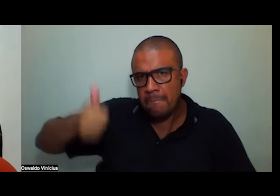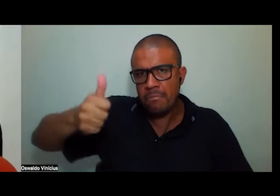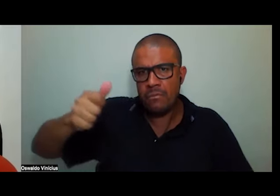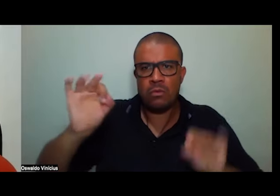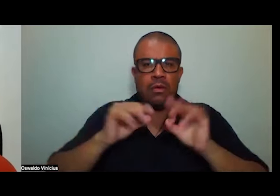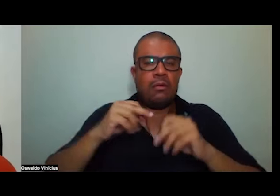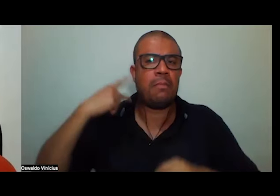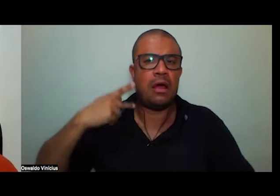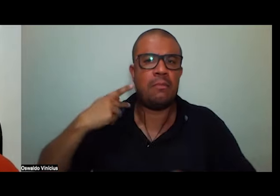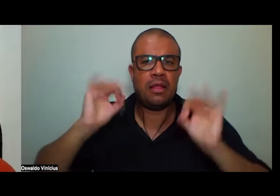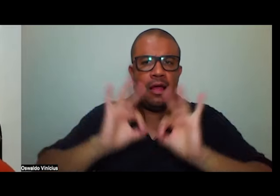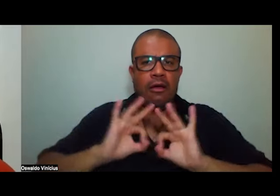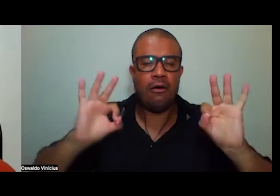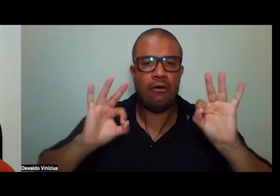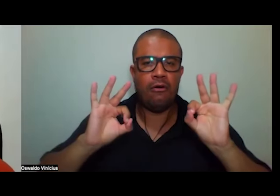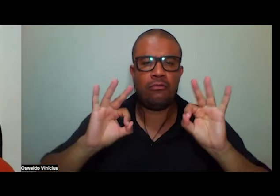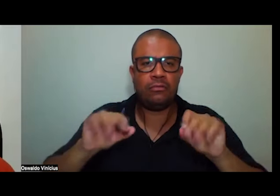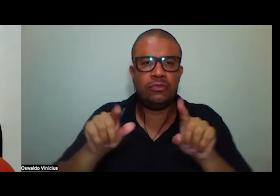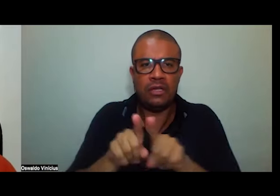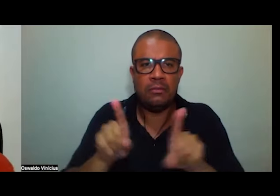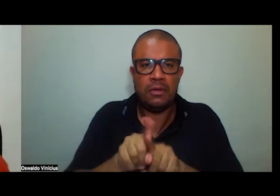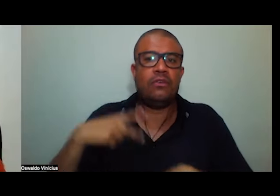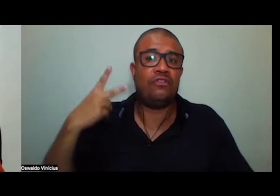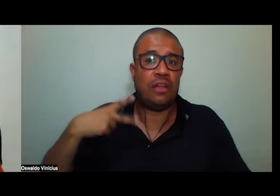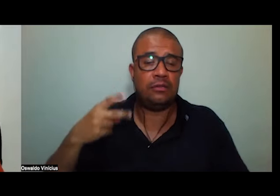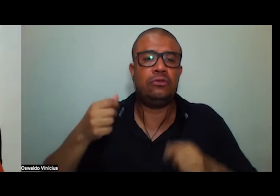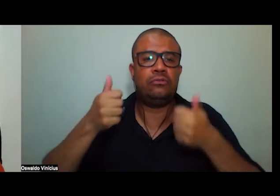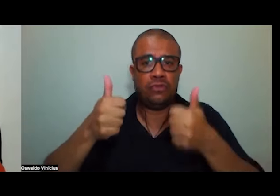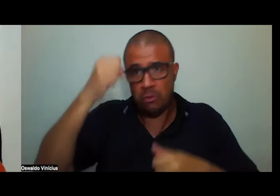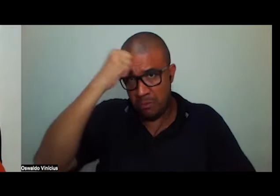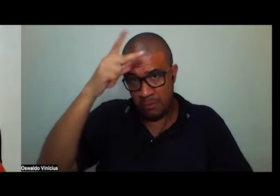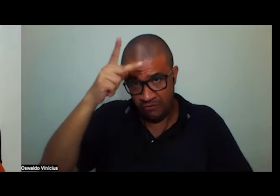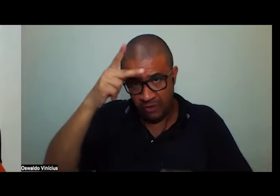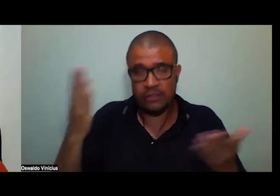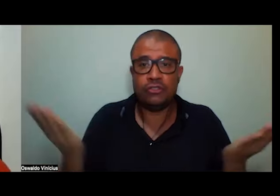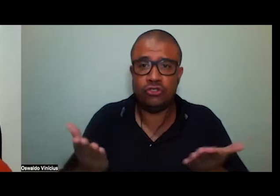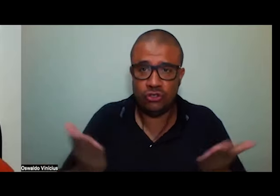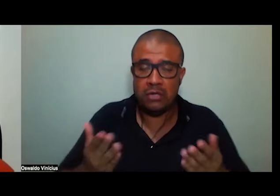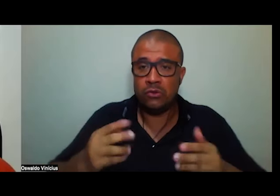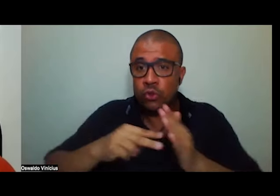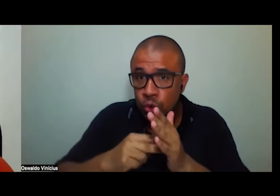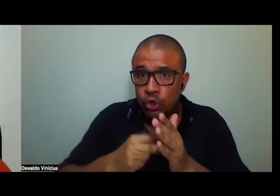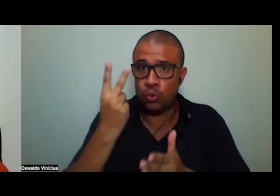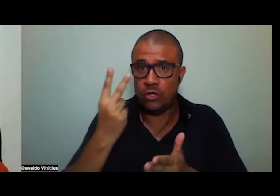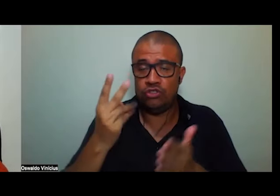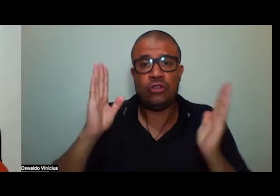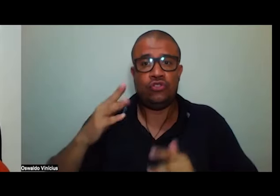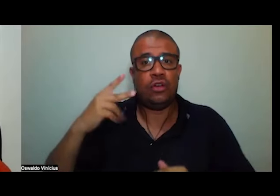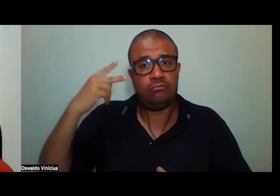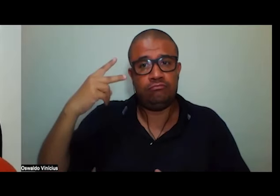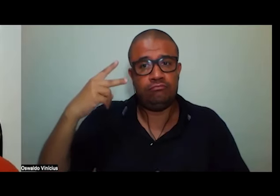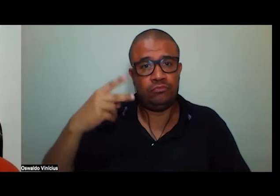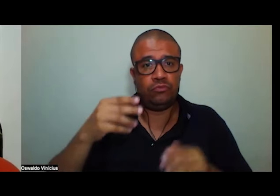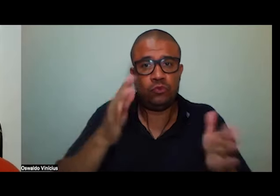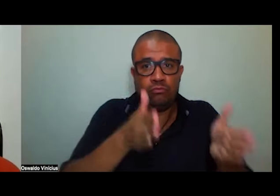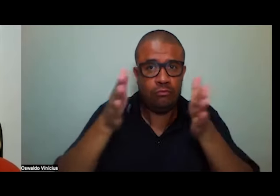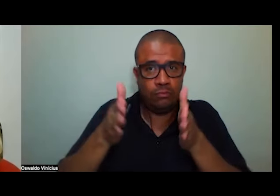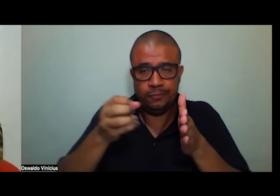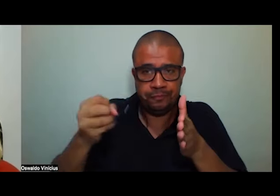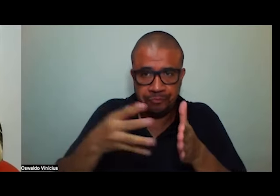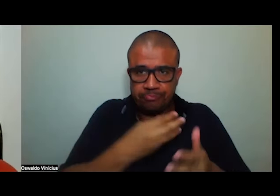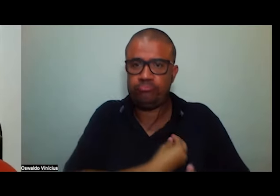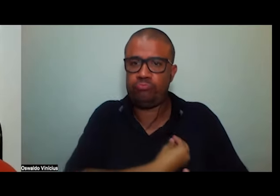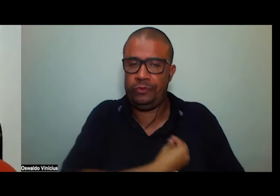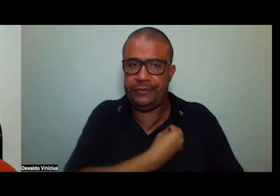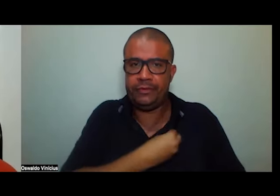mas ela foi uma brilhante prefeita já agora pela segunda vez reeleita em uma nova etapa de mandatos em uma